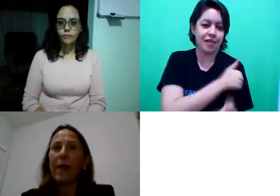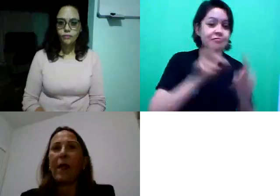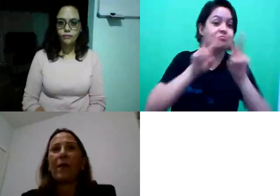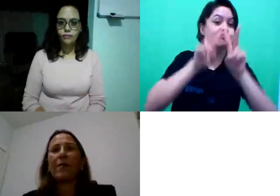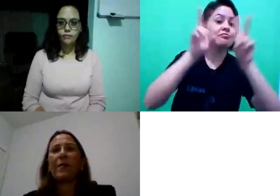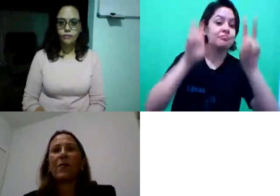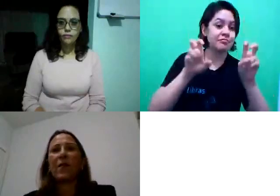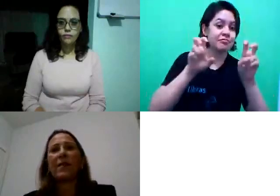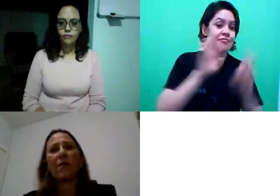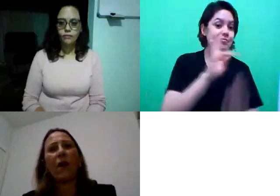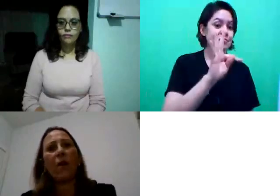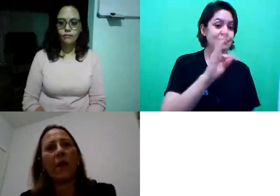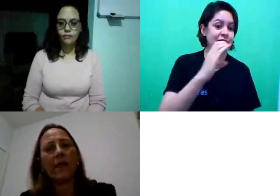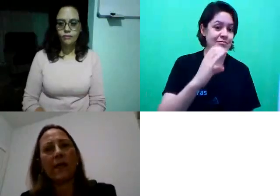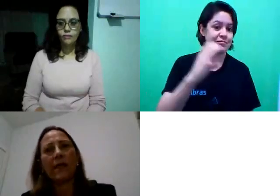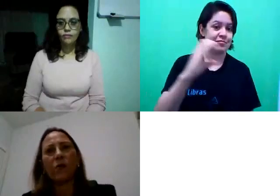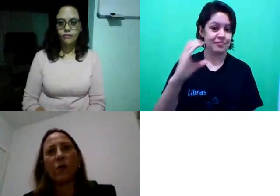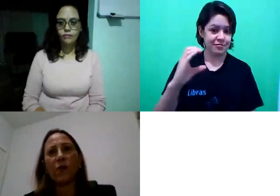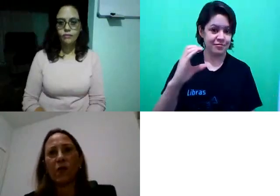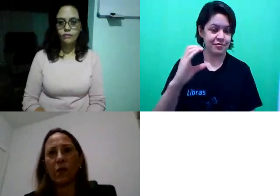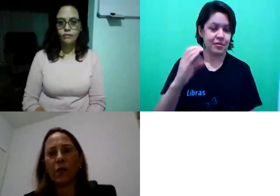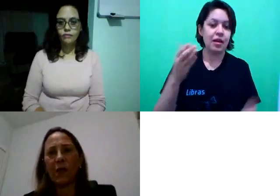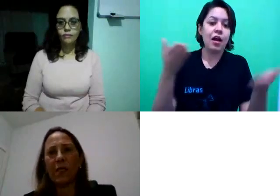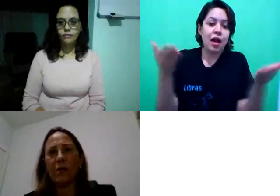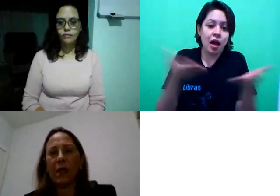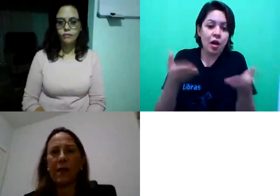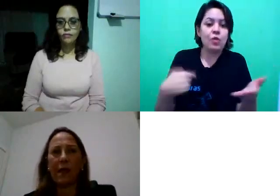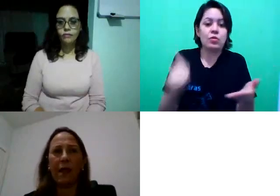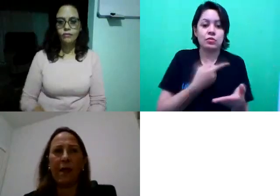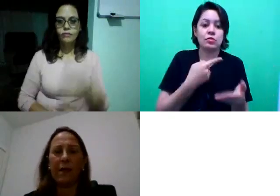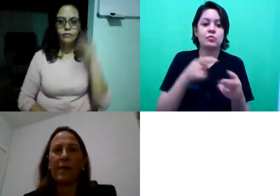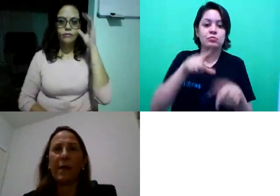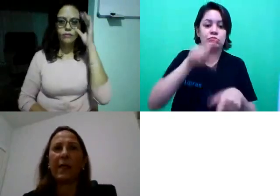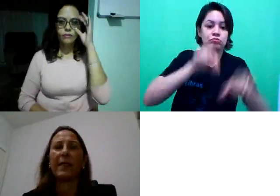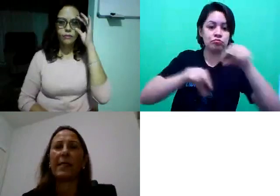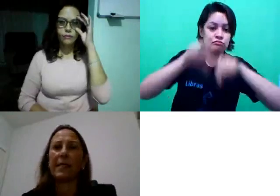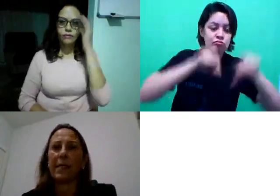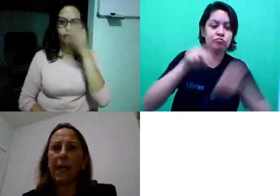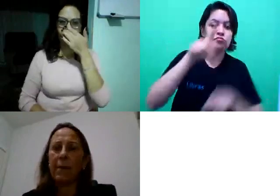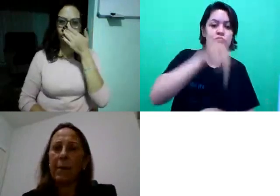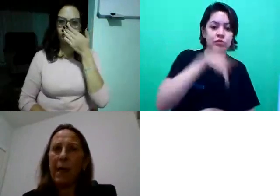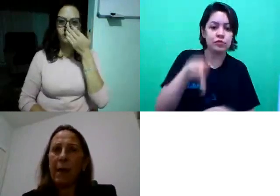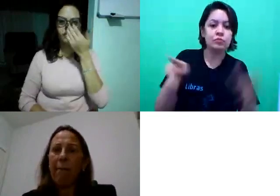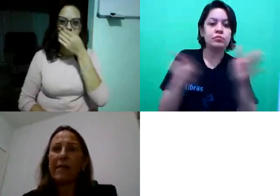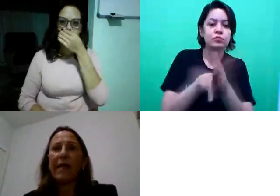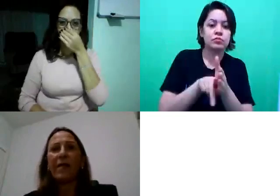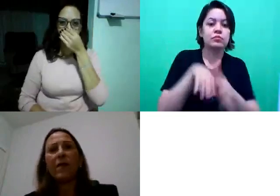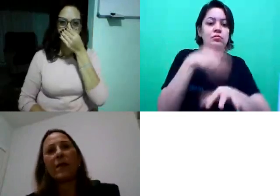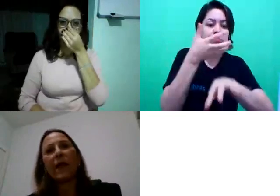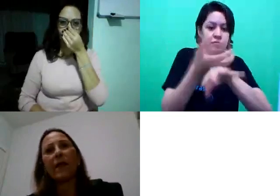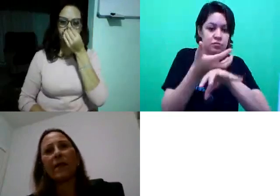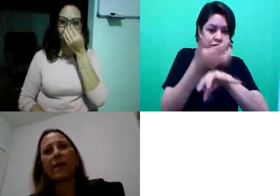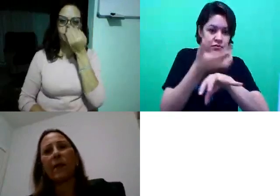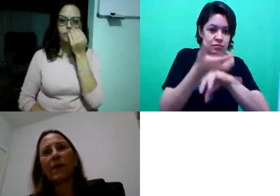Nós estamos fazendo agora a seleção dos professores da disciplina do TCC, mas